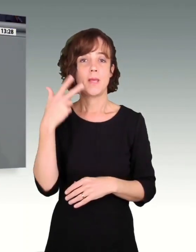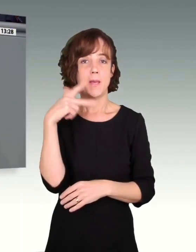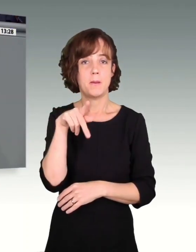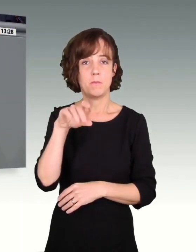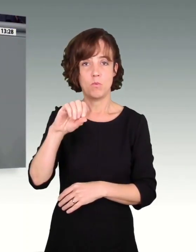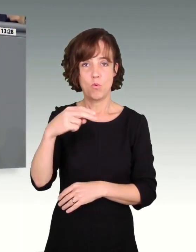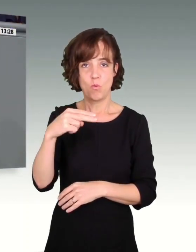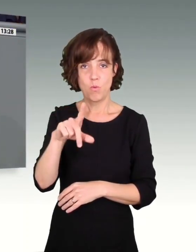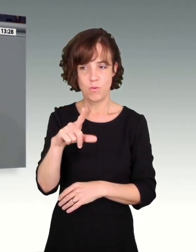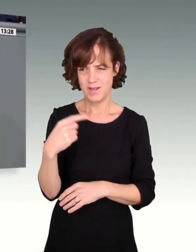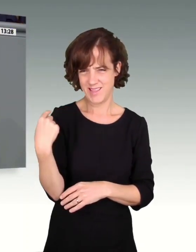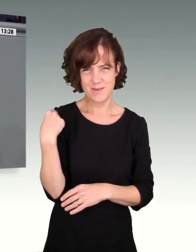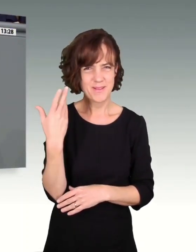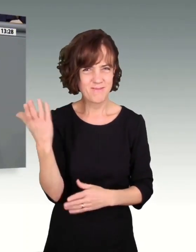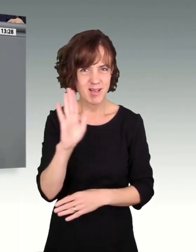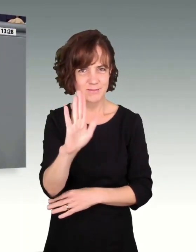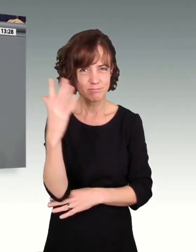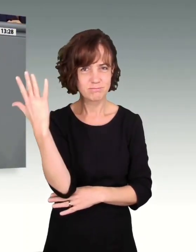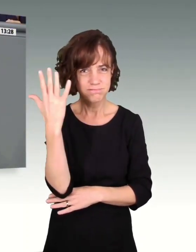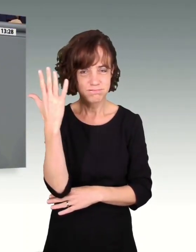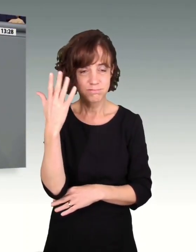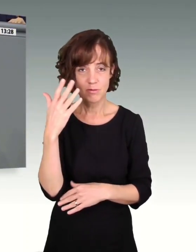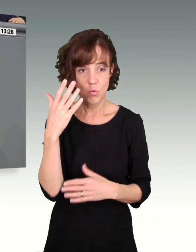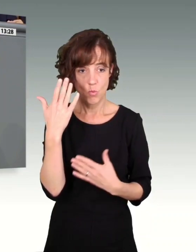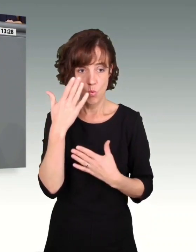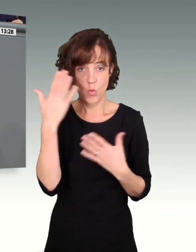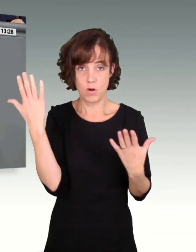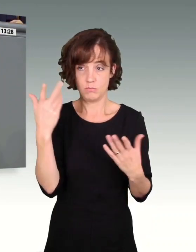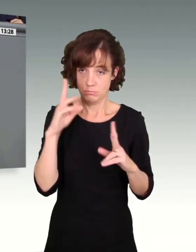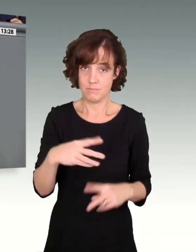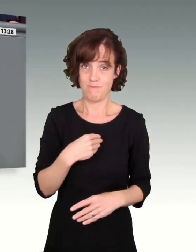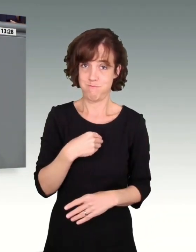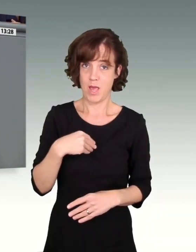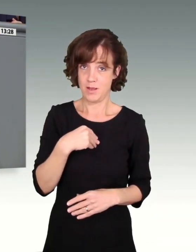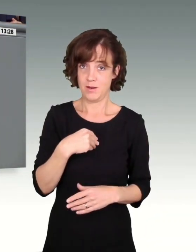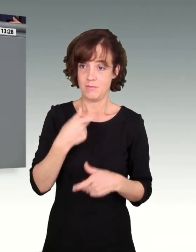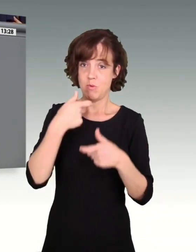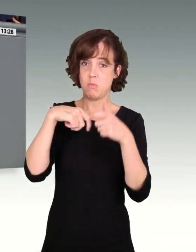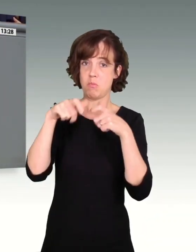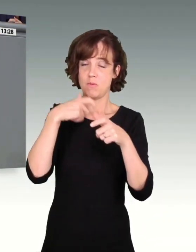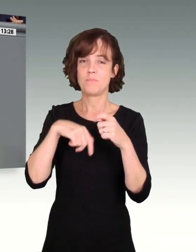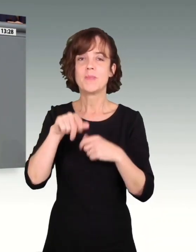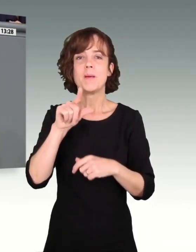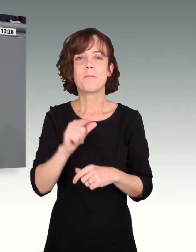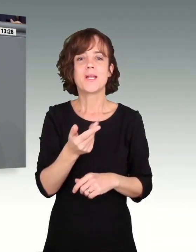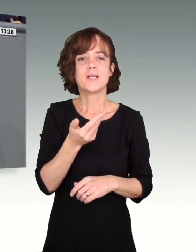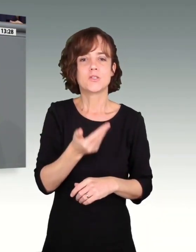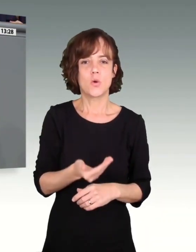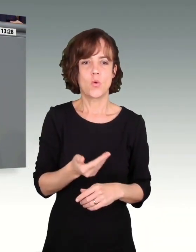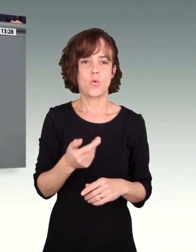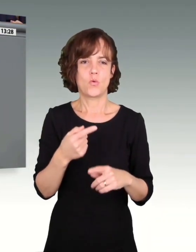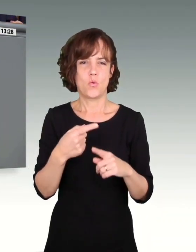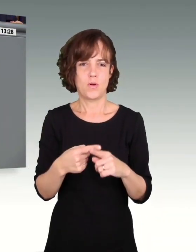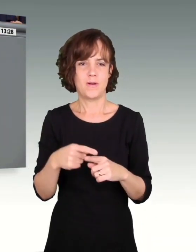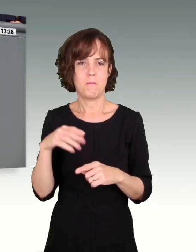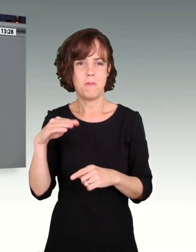was Sie hier gerade mal wieder zum Besten gegeben haben, das ist ja wirklich einfach nur noch peinlicher Klamauk. Mindestlohn und Maro gleichzusetzen,